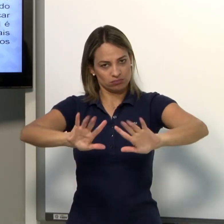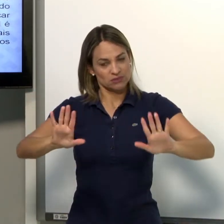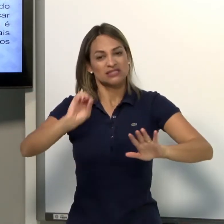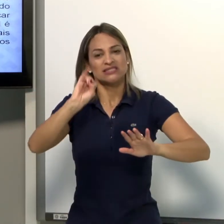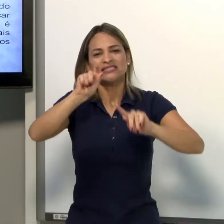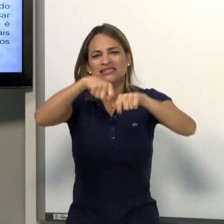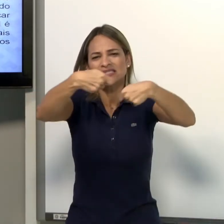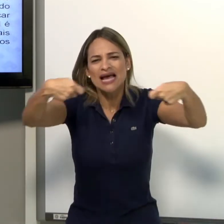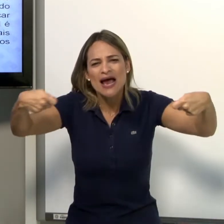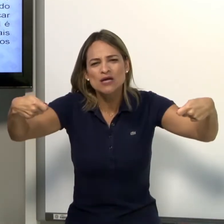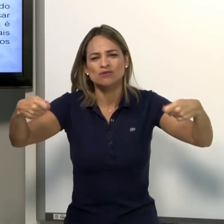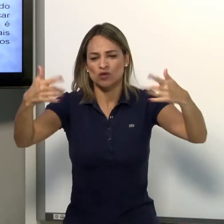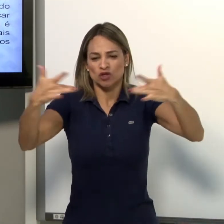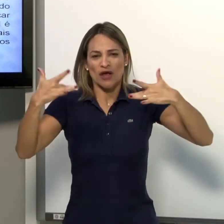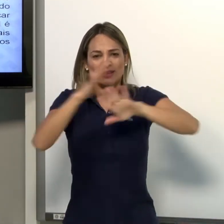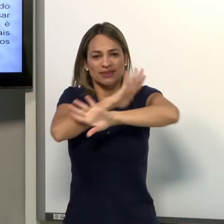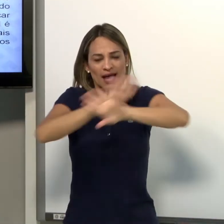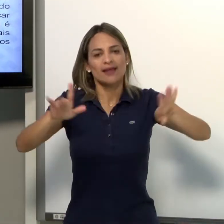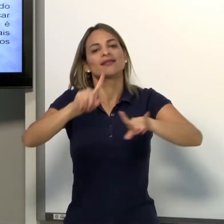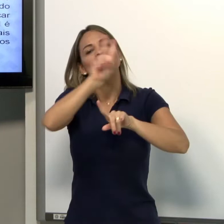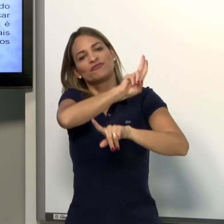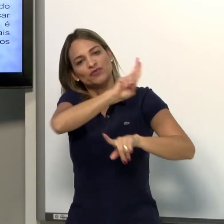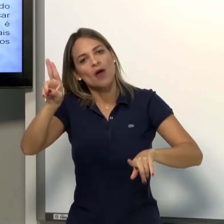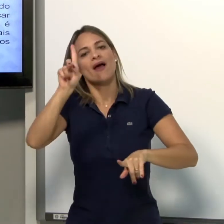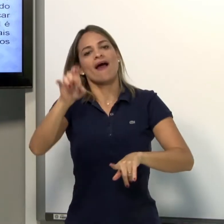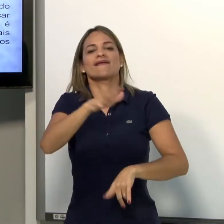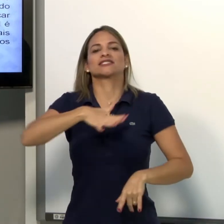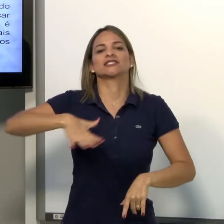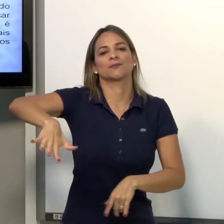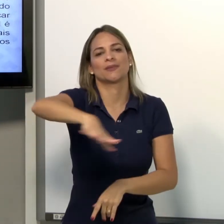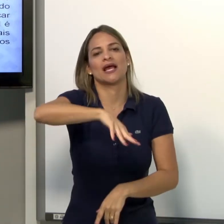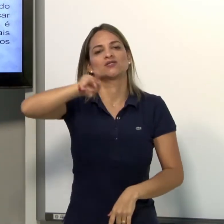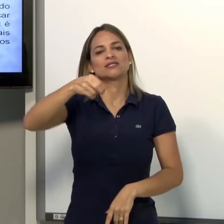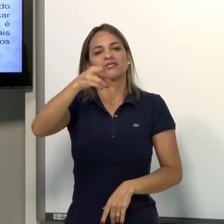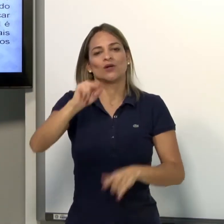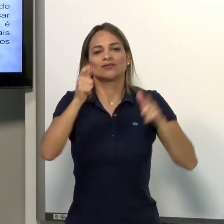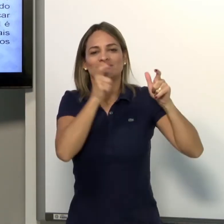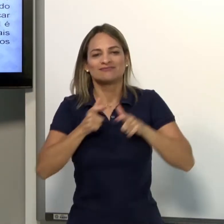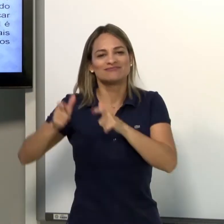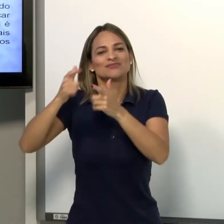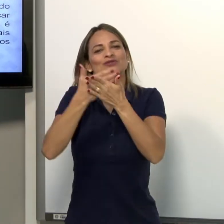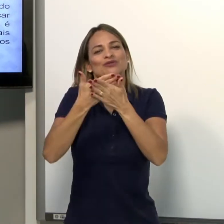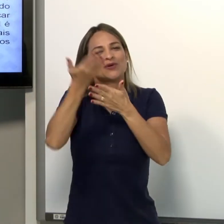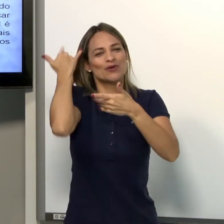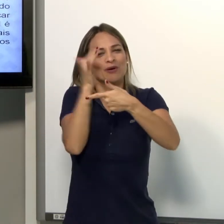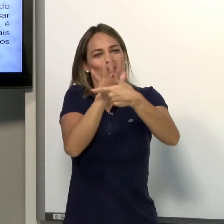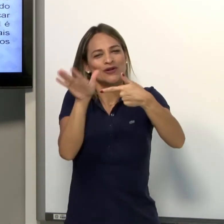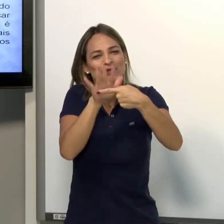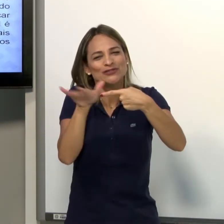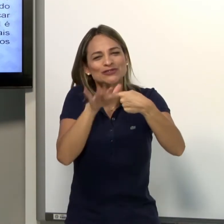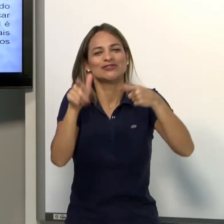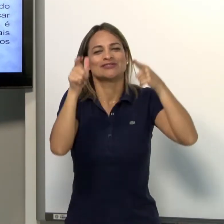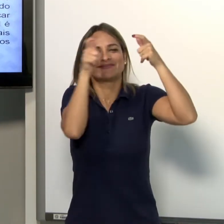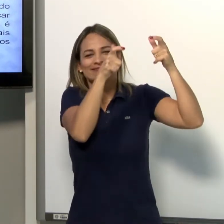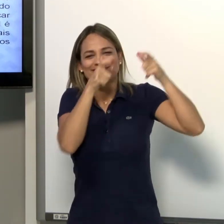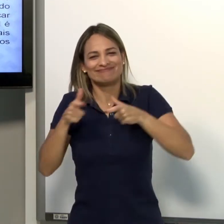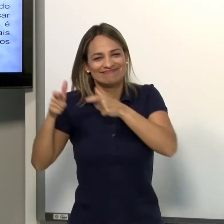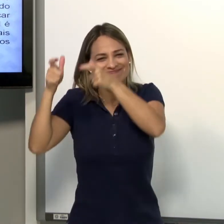são espaço neutro. Porque os que tocam ao corpo não são. Então, se eles não tocam, eles estão no